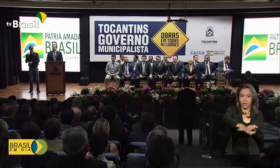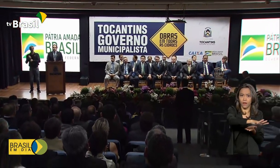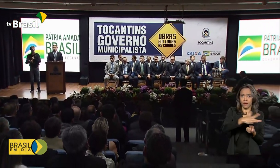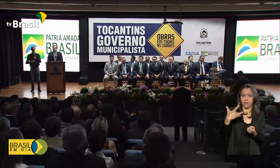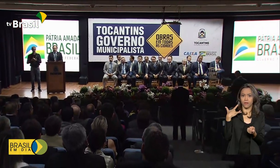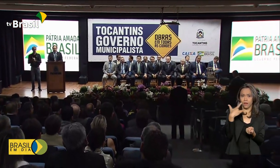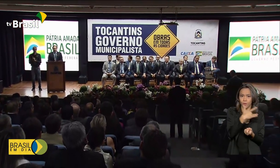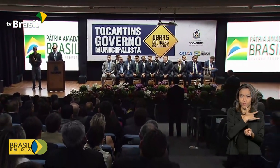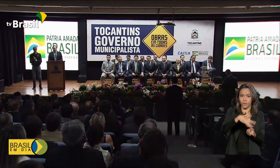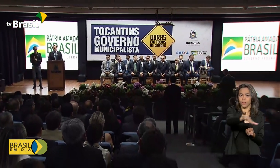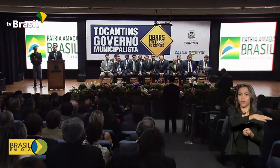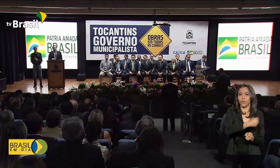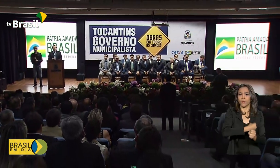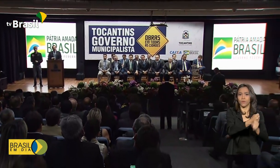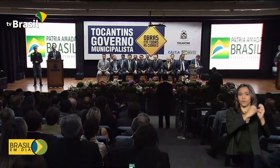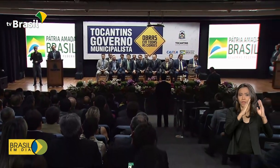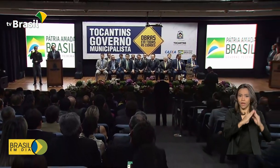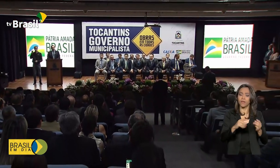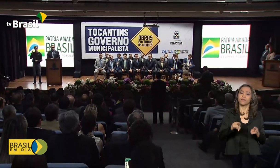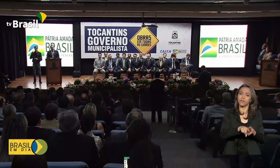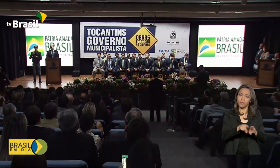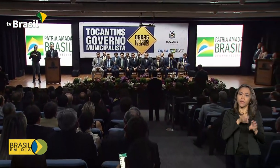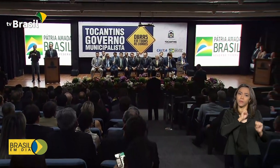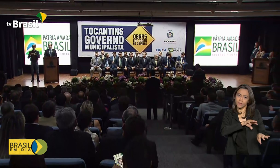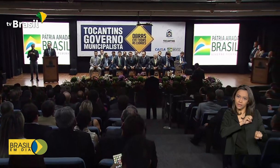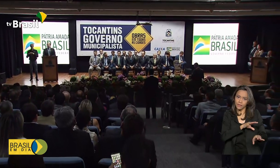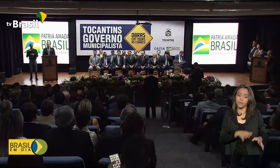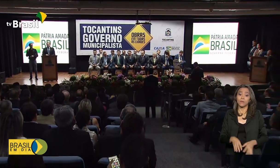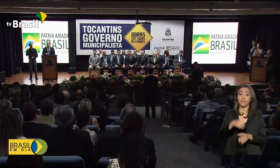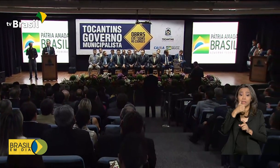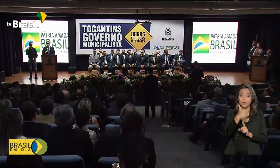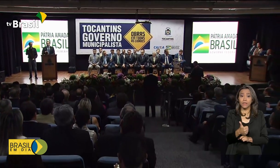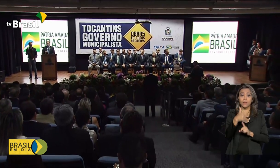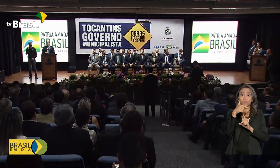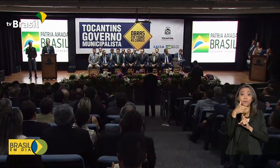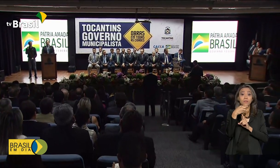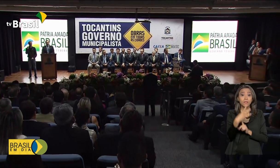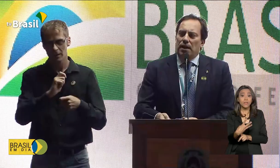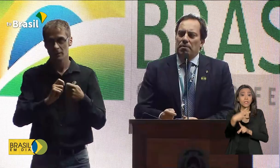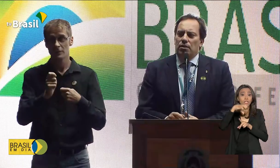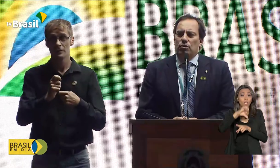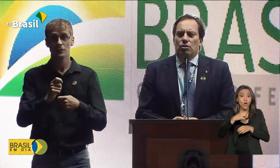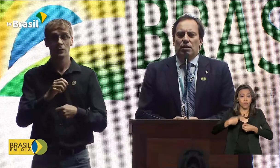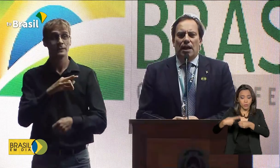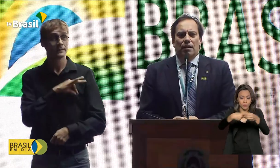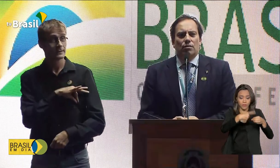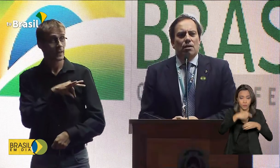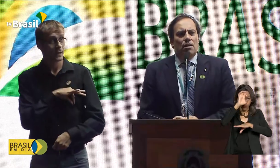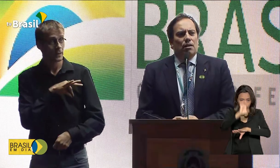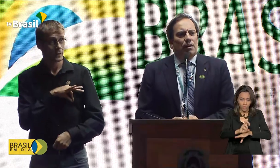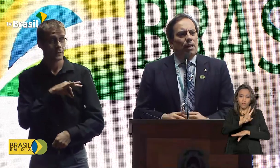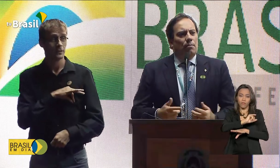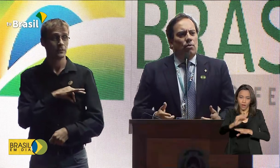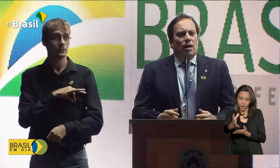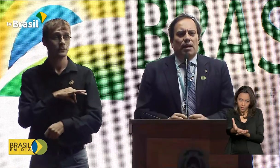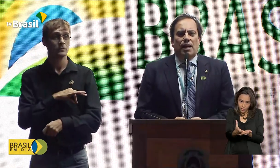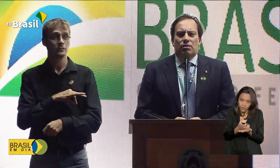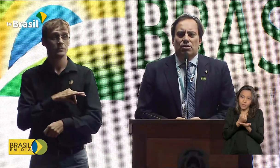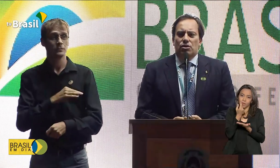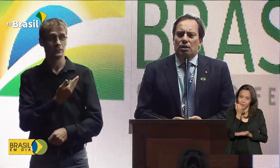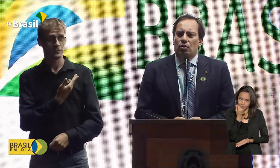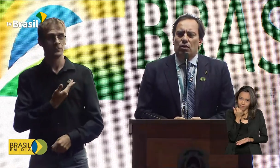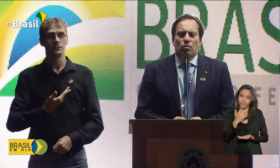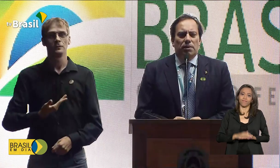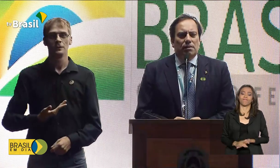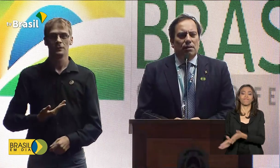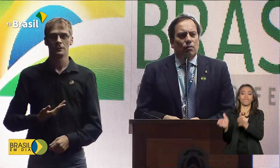saúde, habitação e educação. Os 139 municípios do Tocantins vão ser beneficiados. O